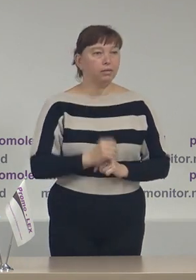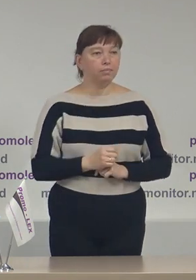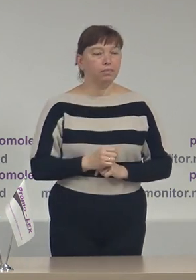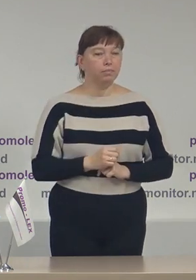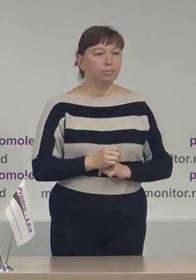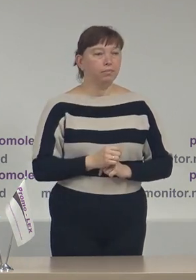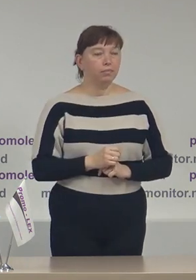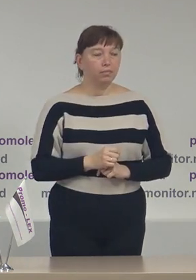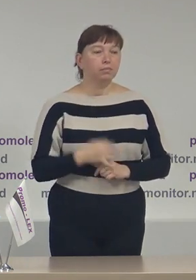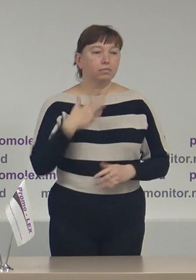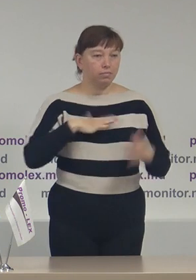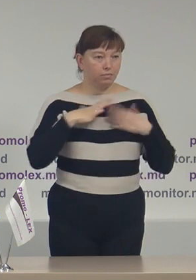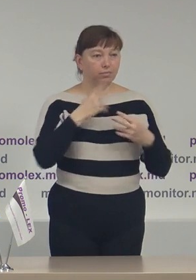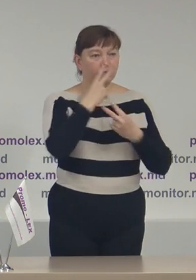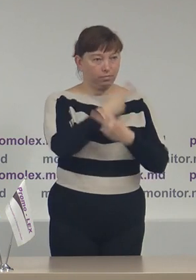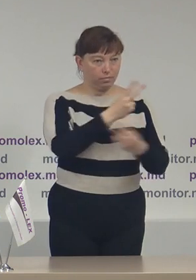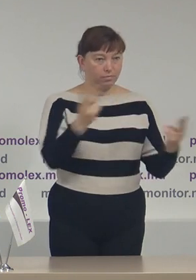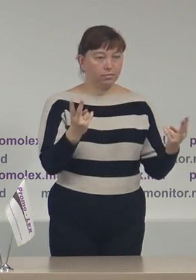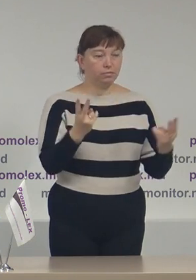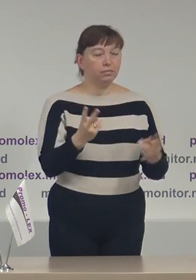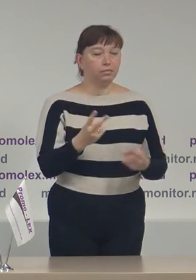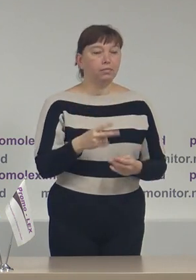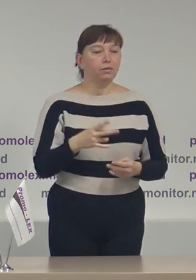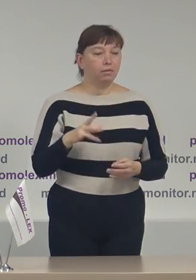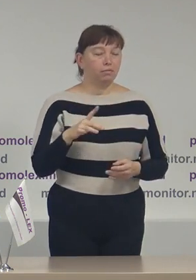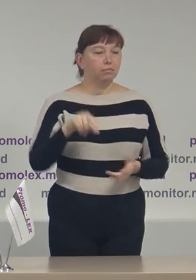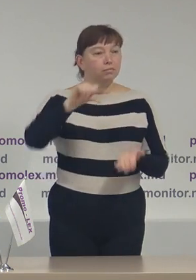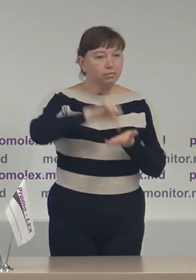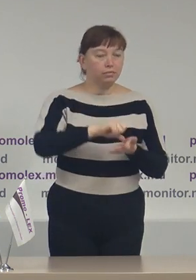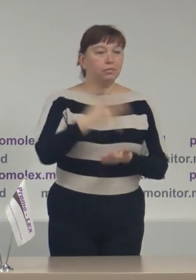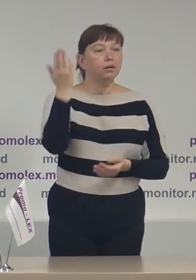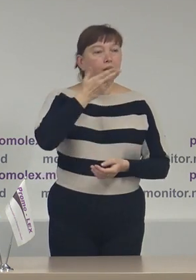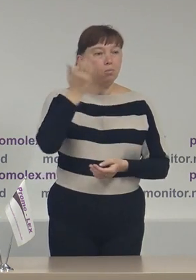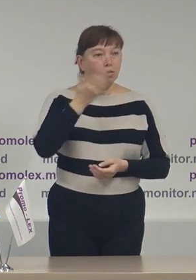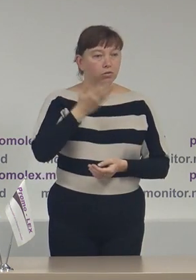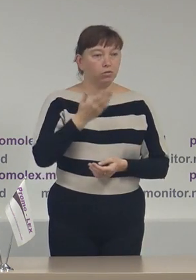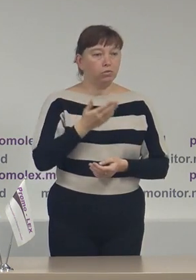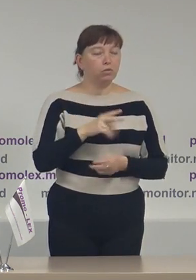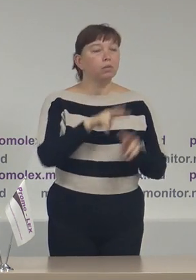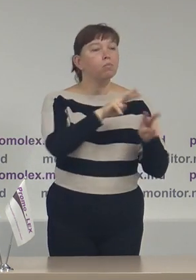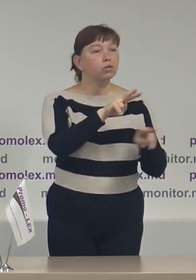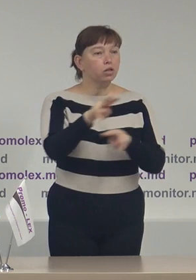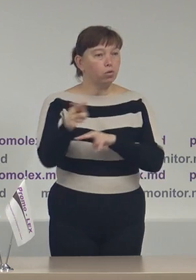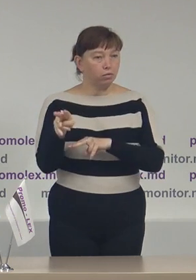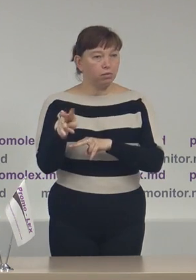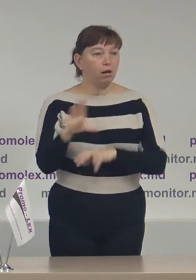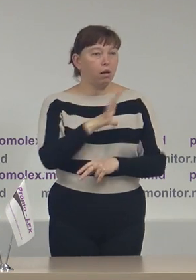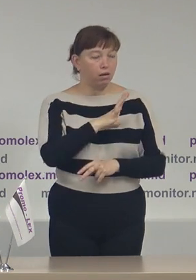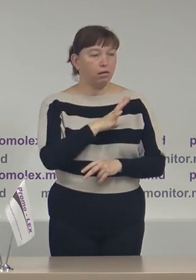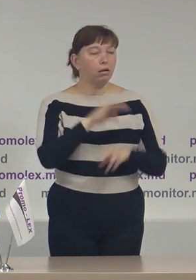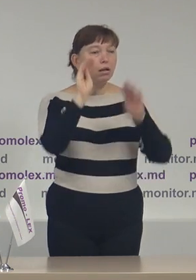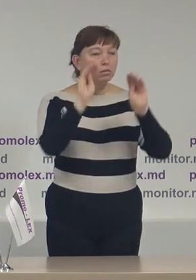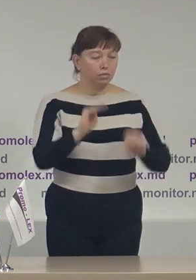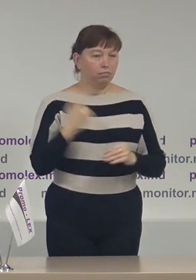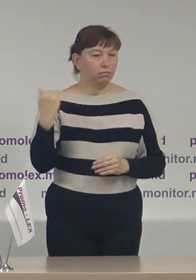Bine ați revenit la prezentarea raportelor de monitorizare elaborate de